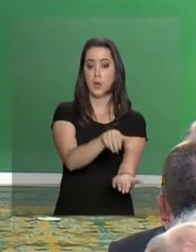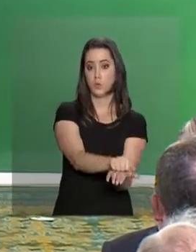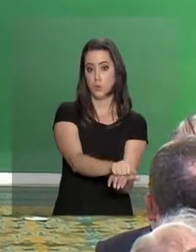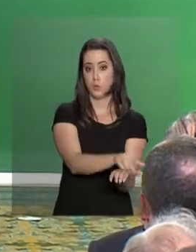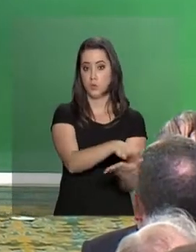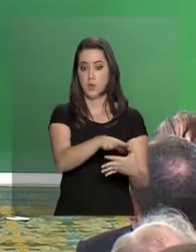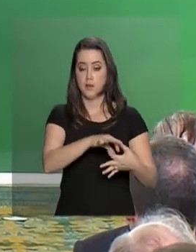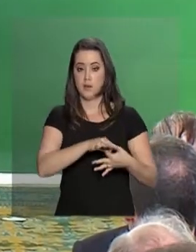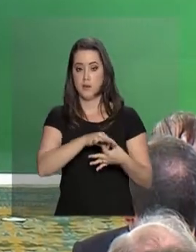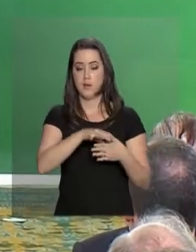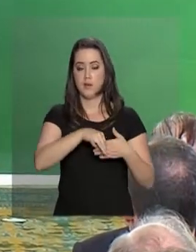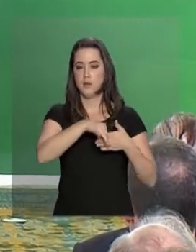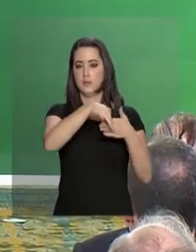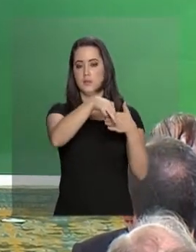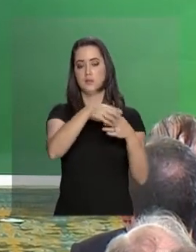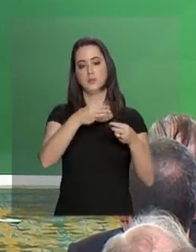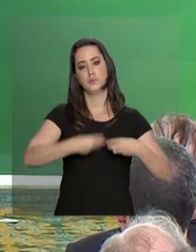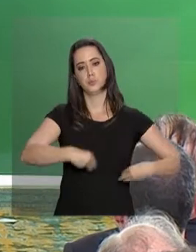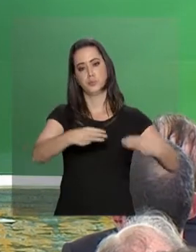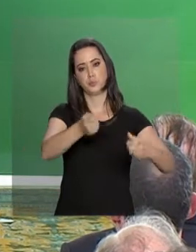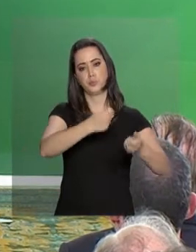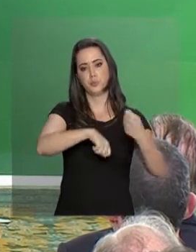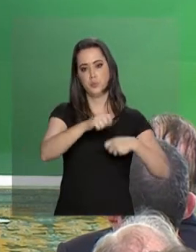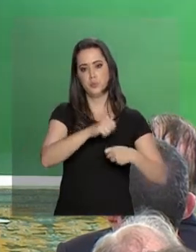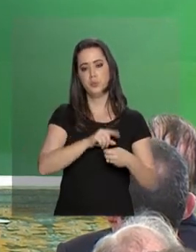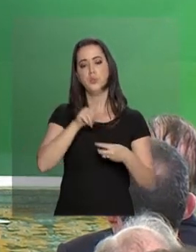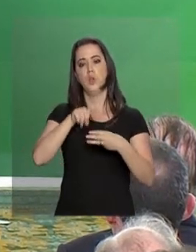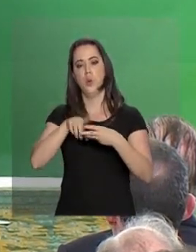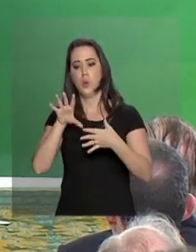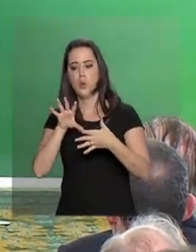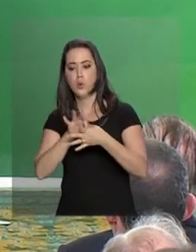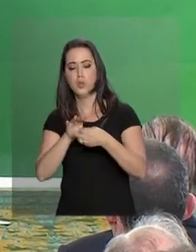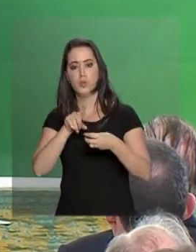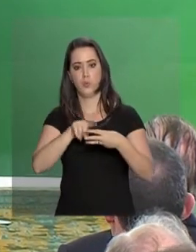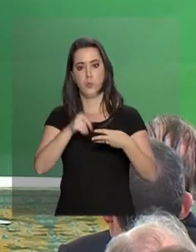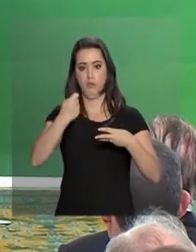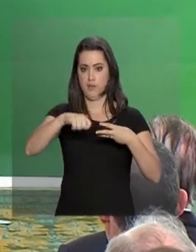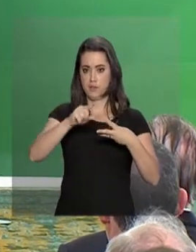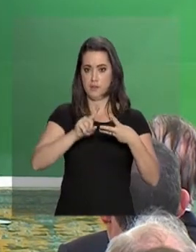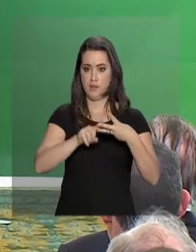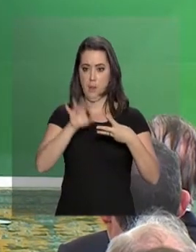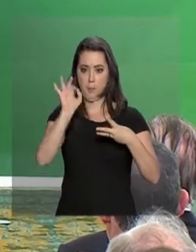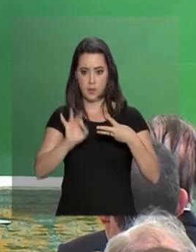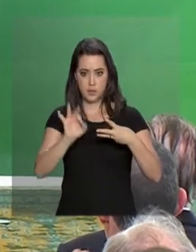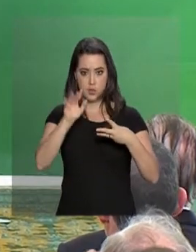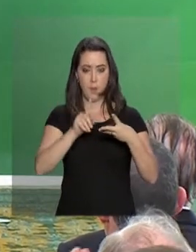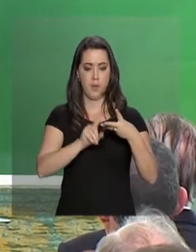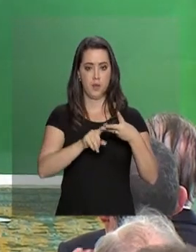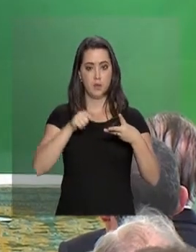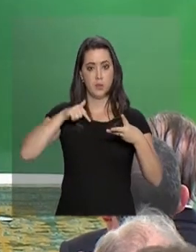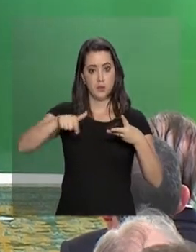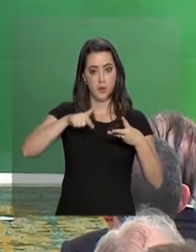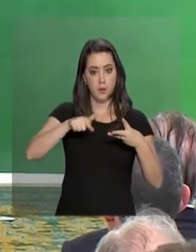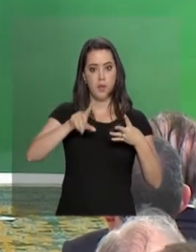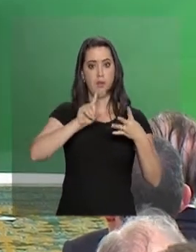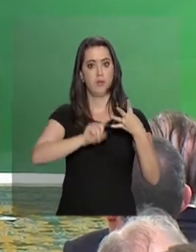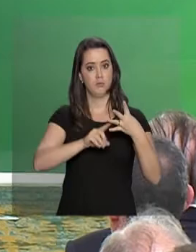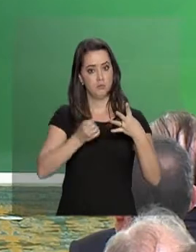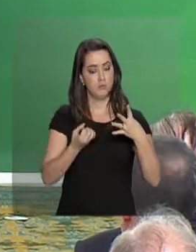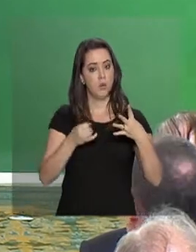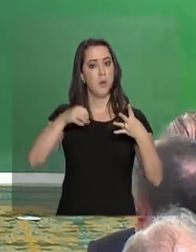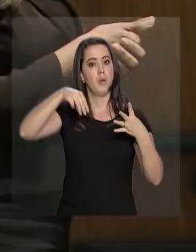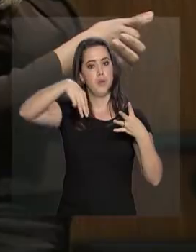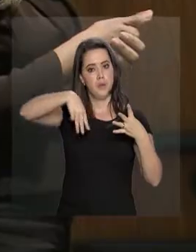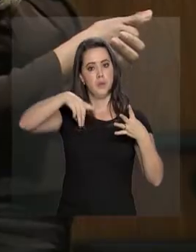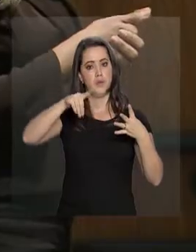comando do Ministério da Economia, uma fusão dos ministérios da Fazenda, do Planejamento, Trabalho e Indústria e